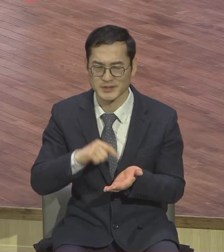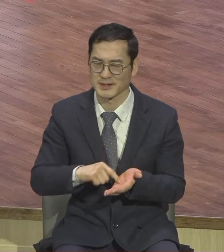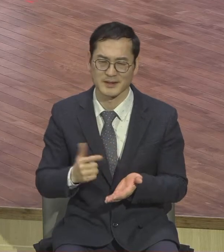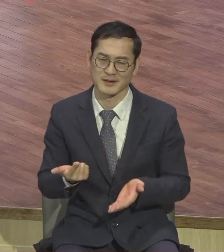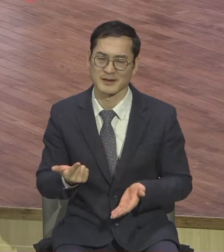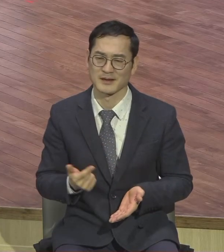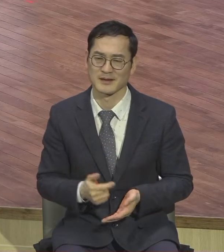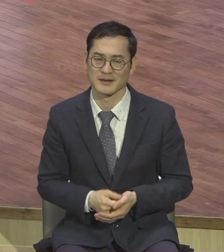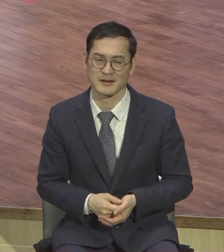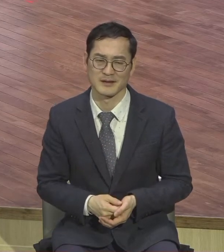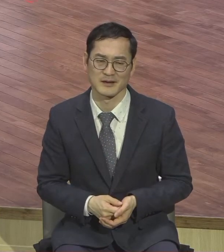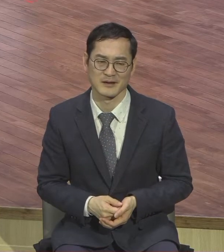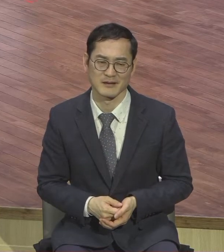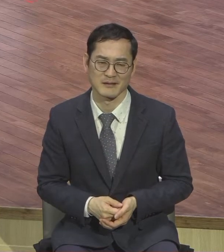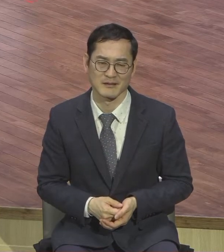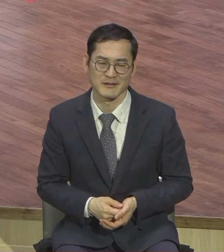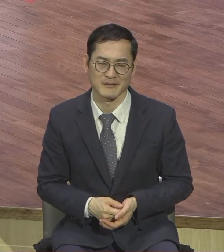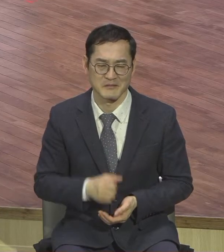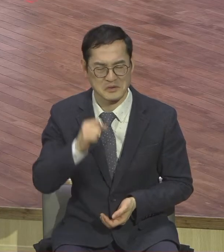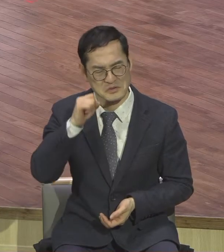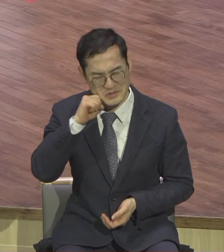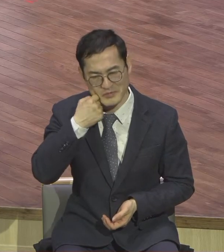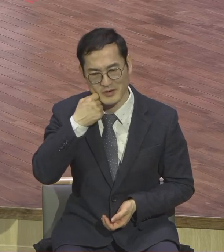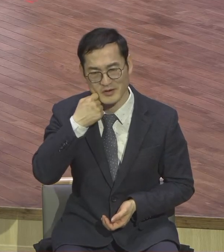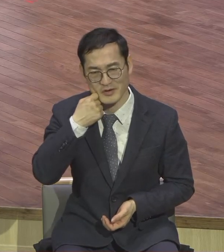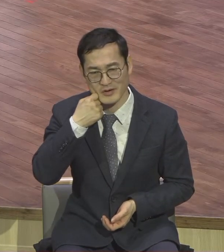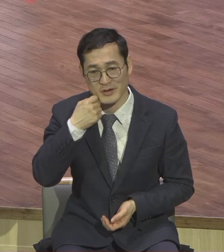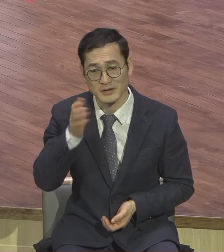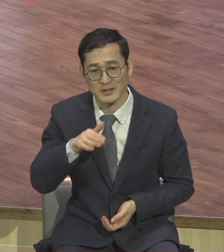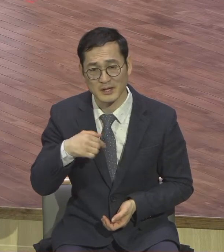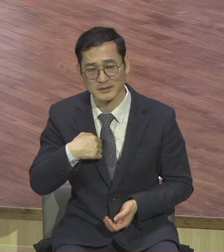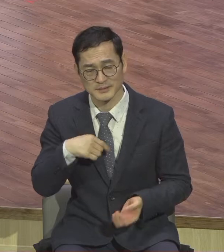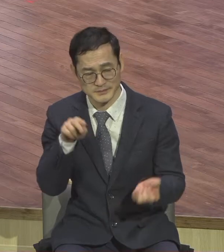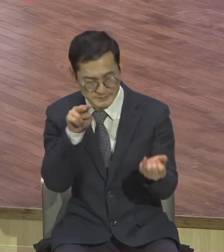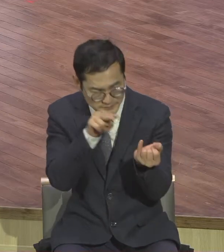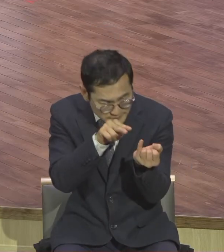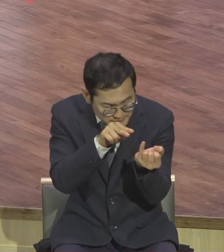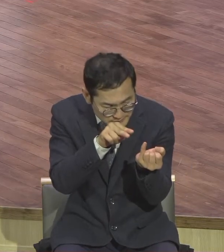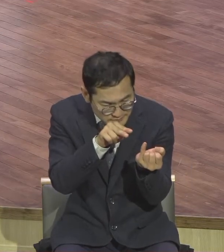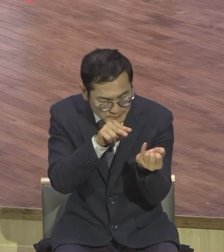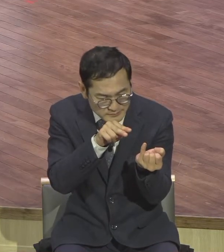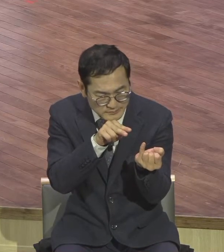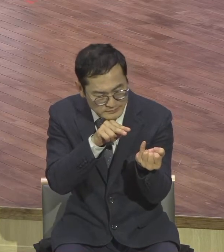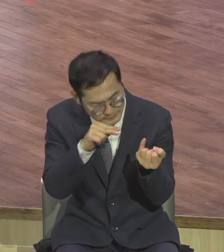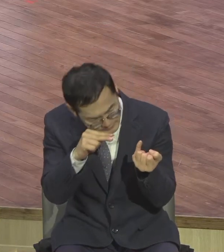우리 눈에 보이는데도 우리 생각대로 바라보면 용서할 수가 없어요